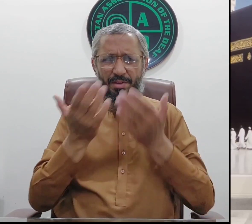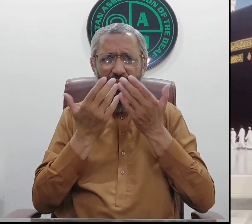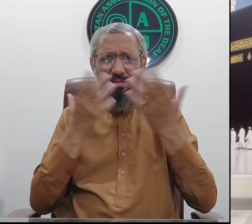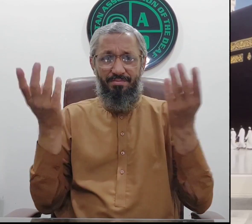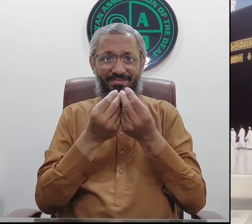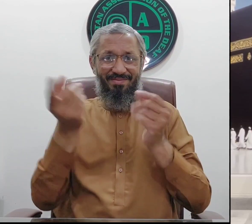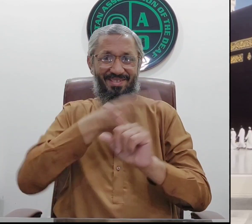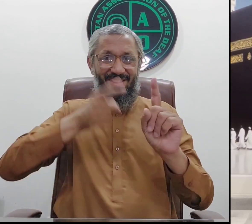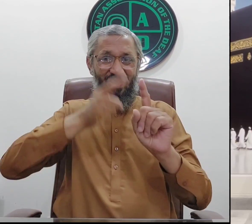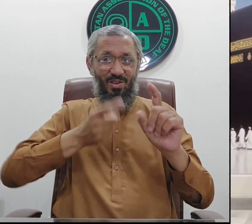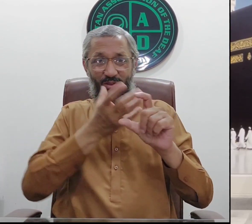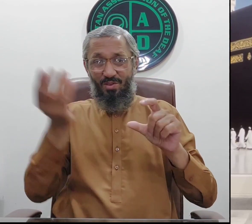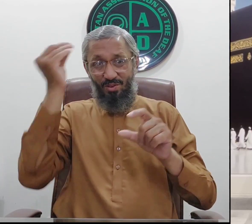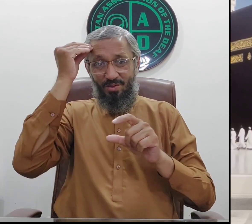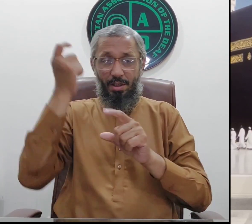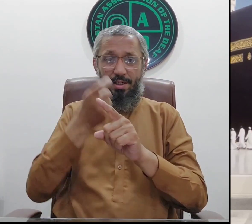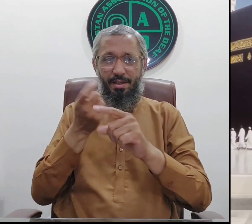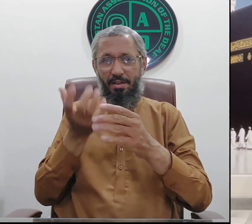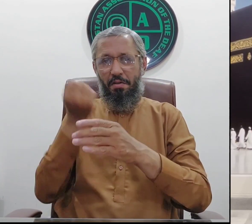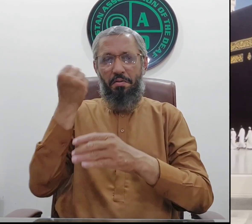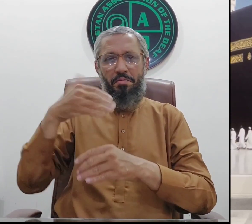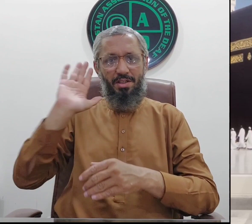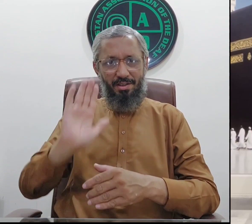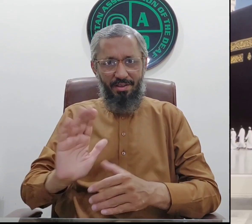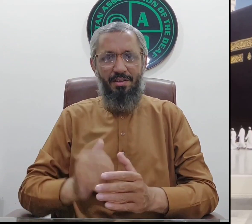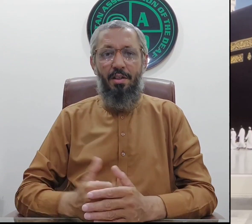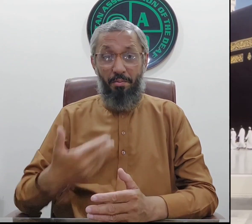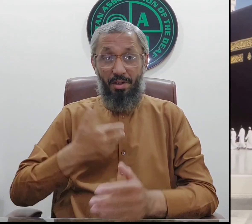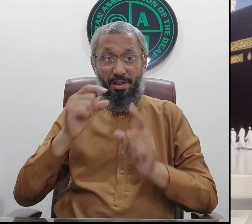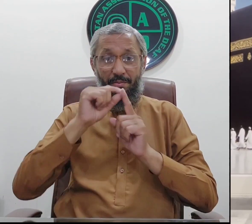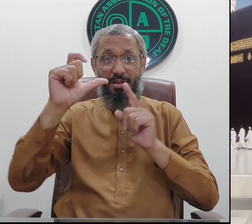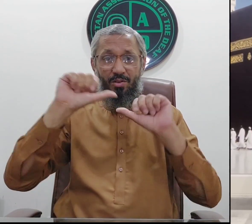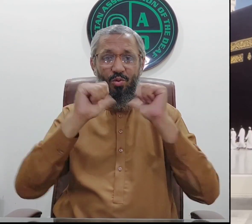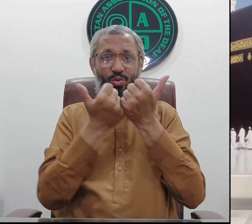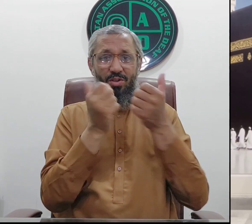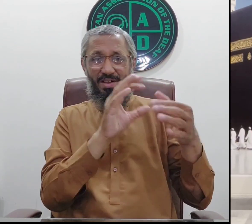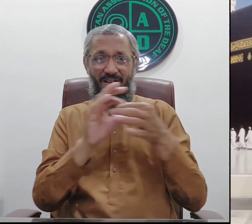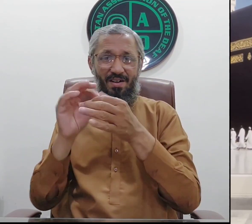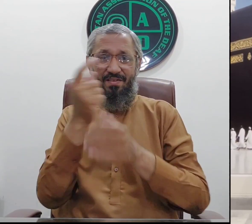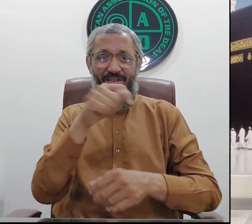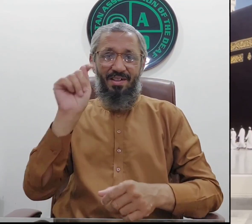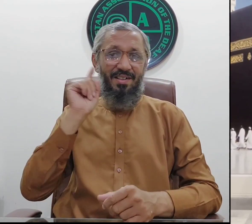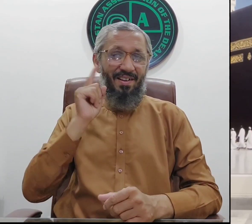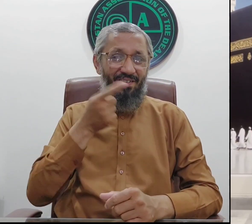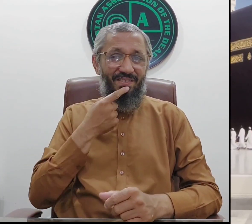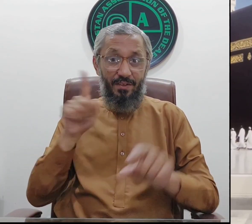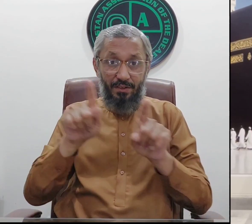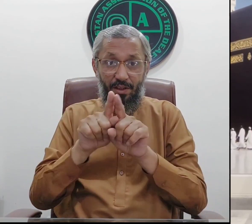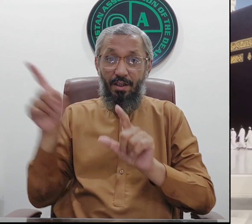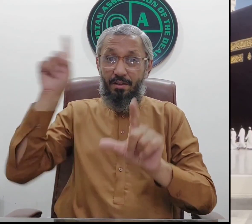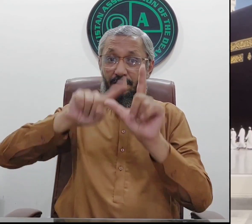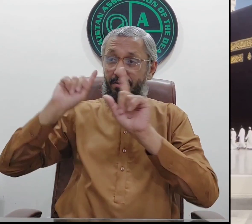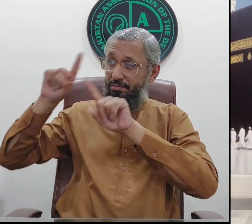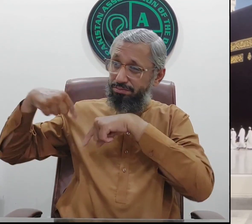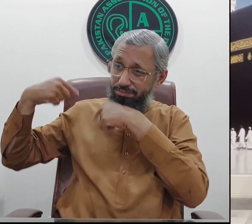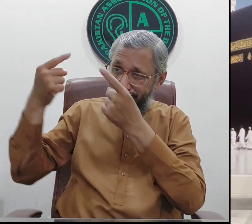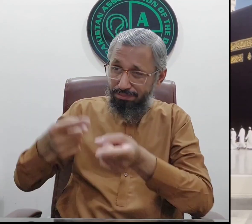میں پاکستان ایسوسییشن آف دی دیف کے ساتھ پیشلے کئی سالوں سے بطور شریعہ ایڈوائزر وابستہ ہوں